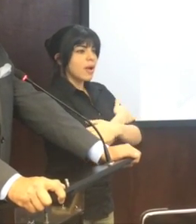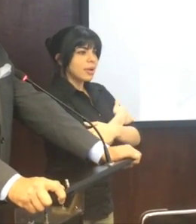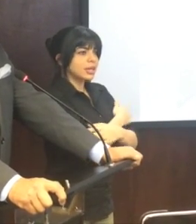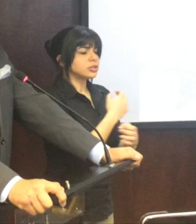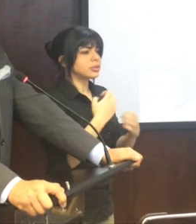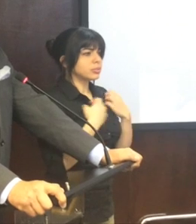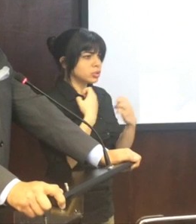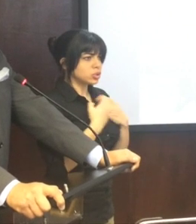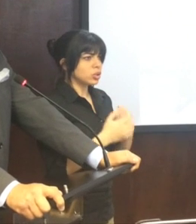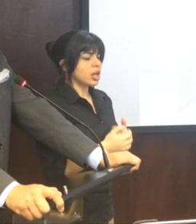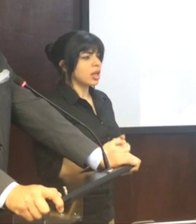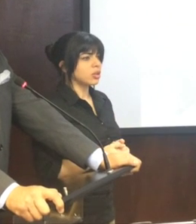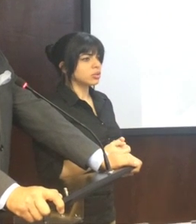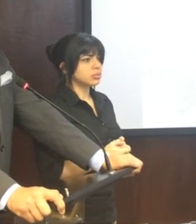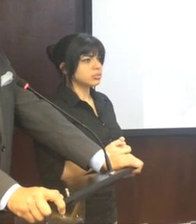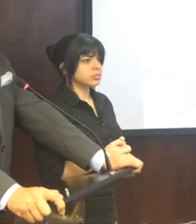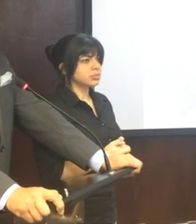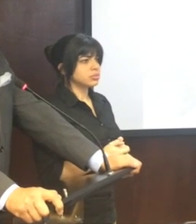emocionado,